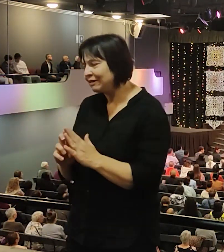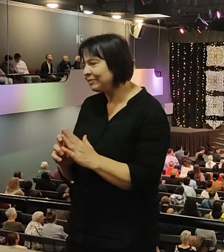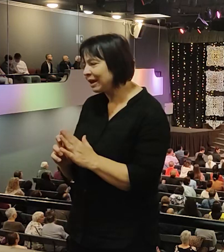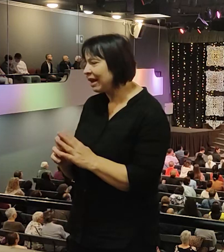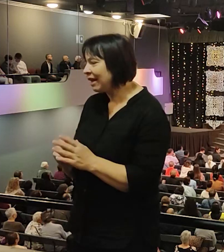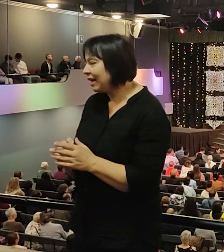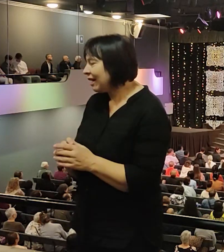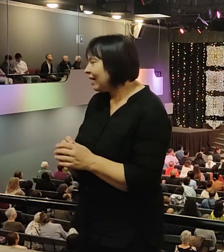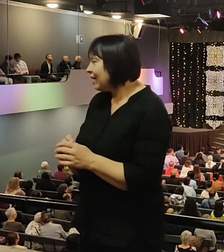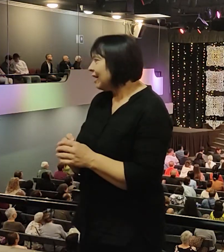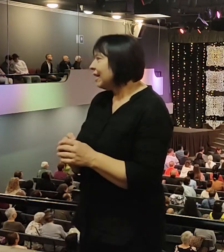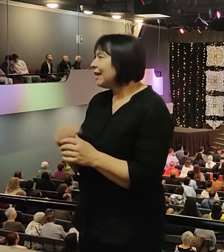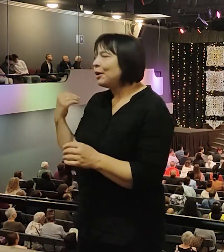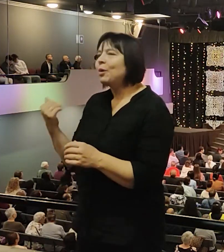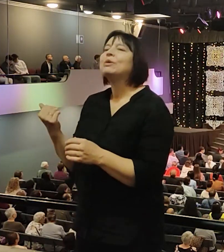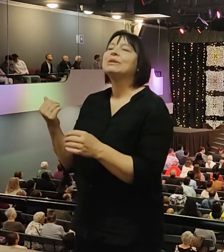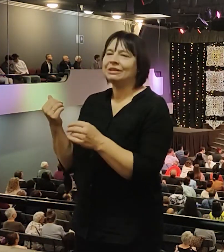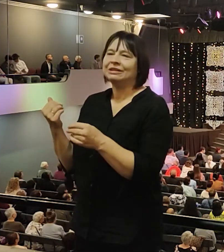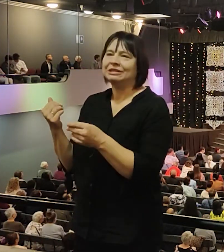пути, построил мосты,